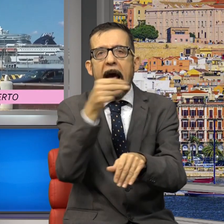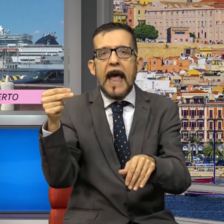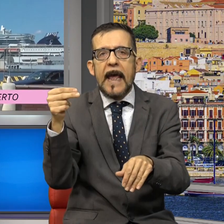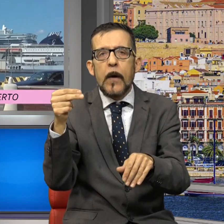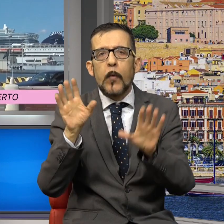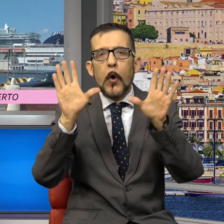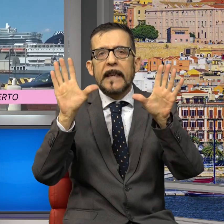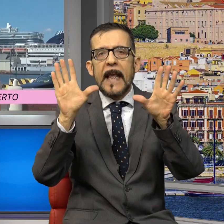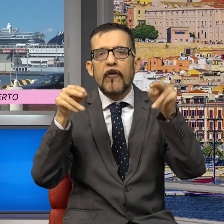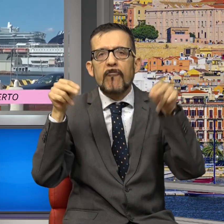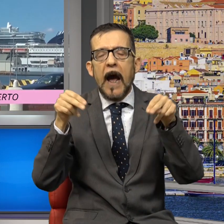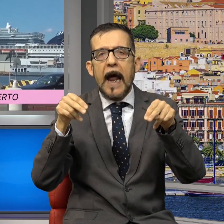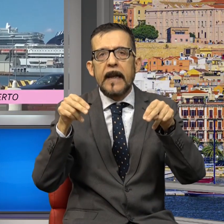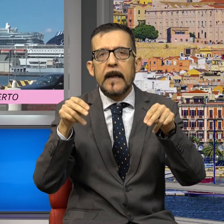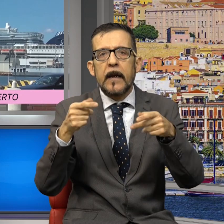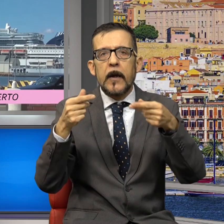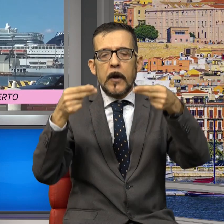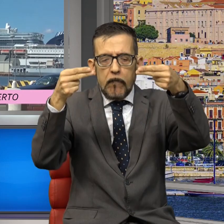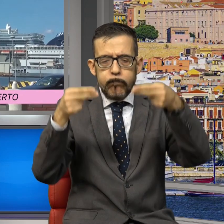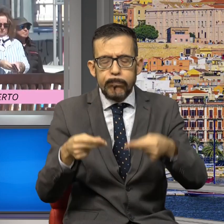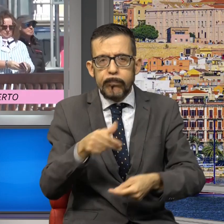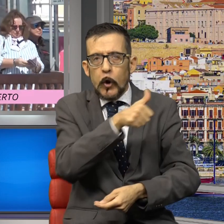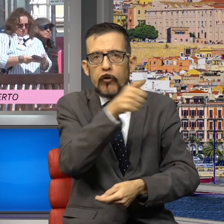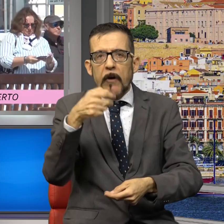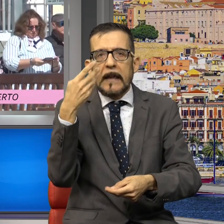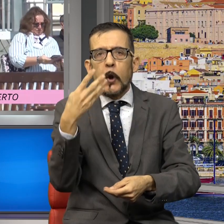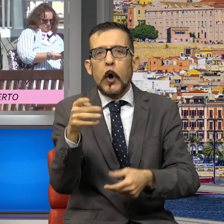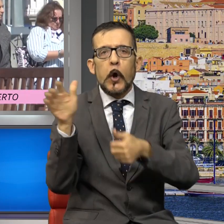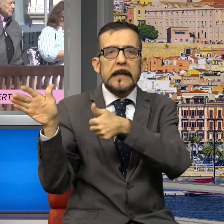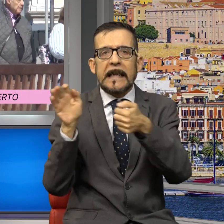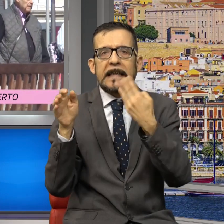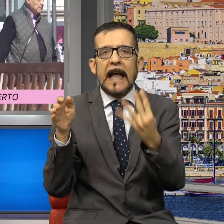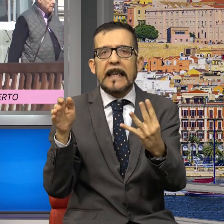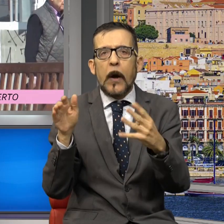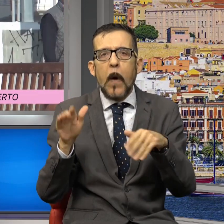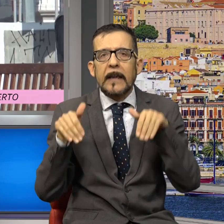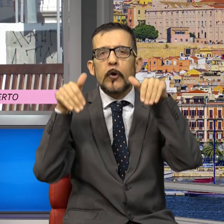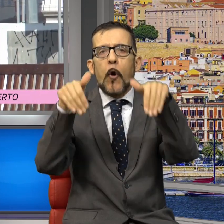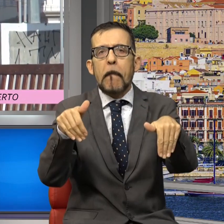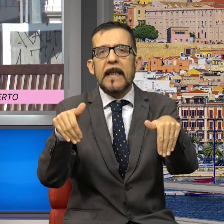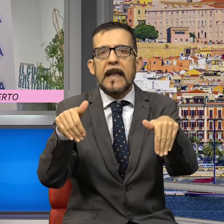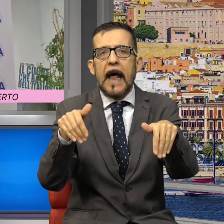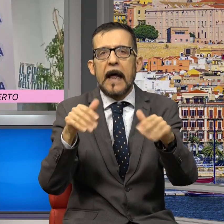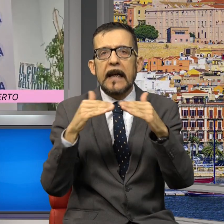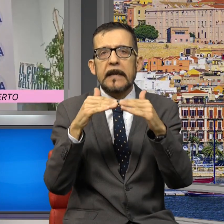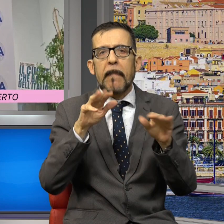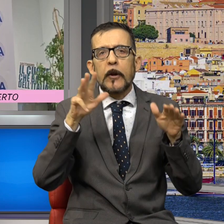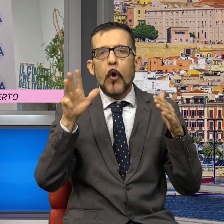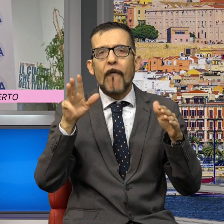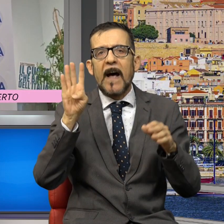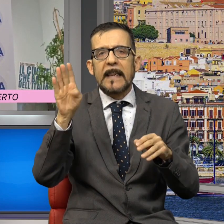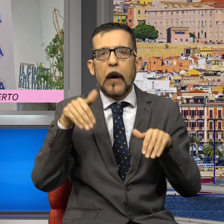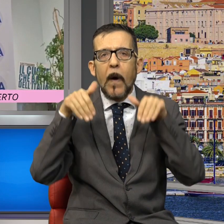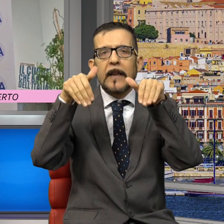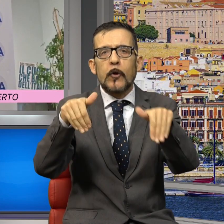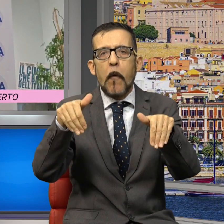ha oggi un costo di 164.000 euro rispetto ai 49.000 di due anni fa. Tutto questo rende in maniera davvero molto